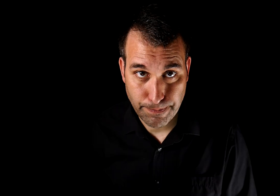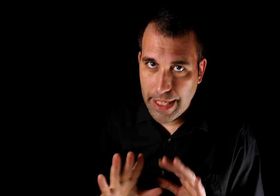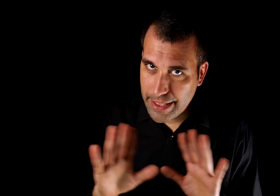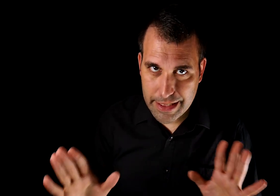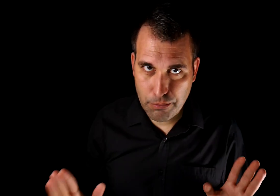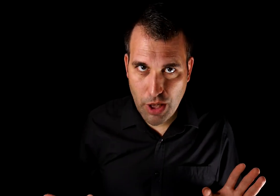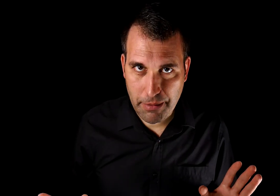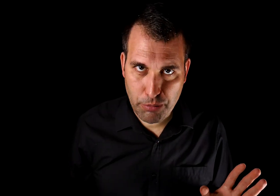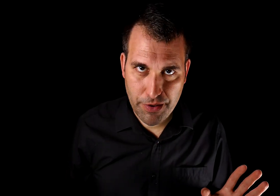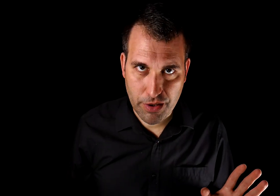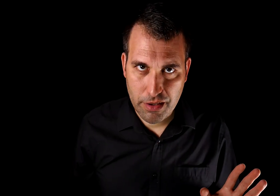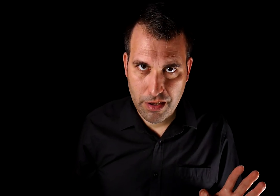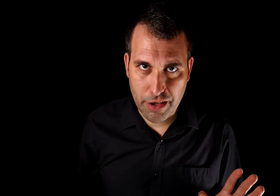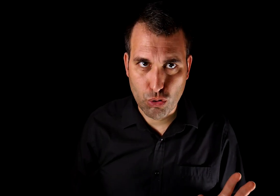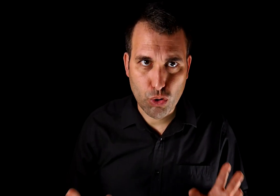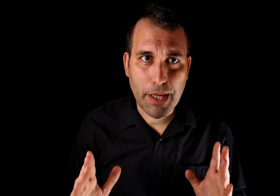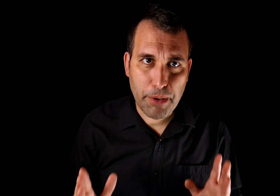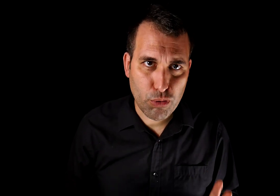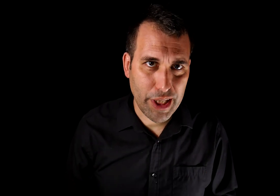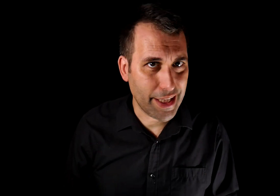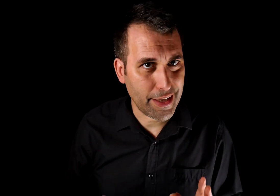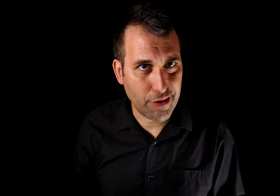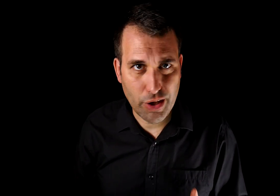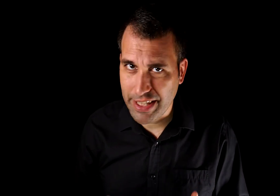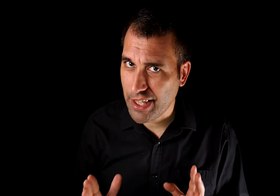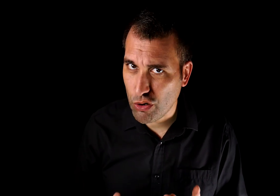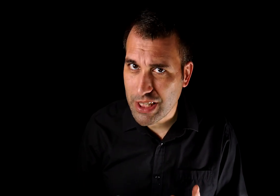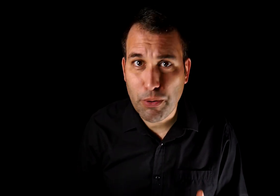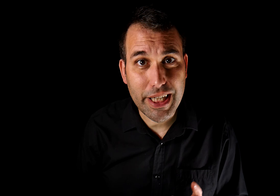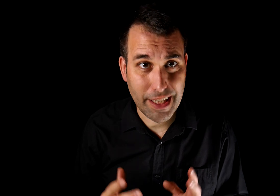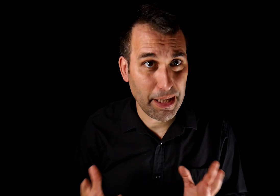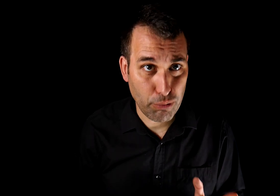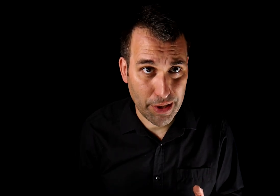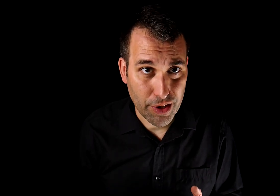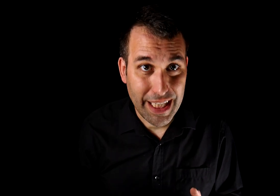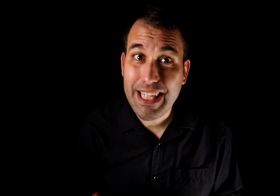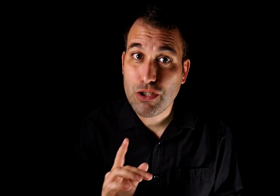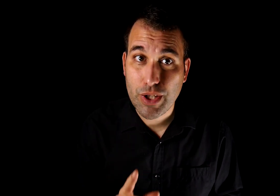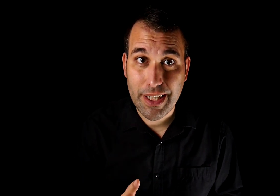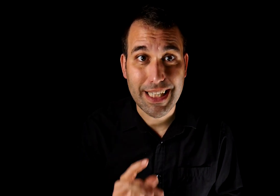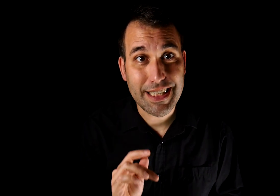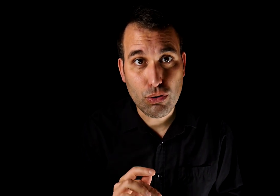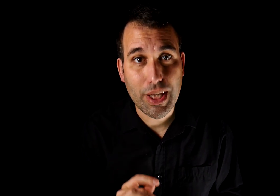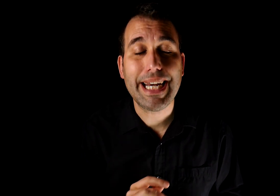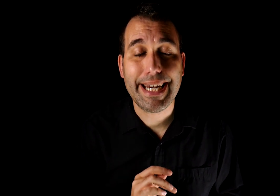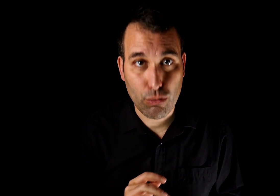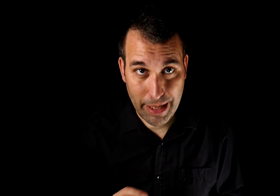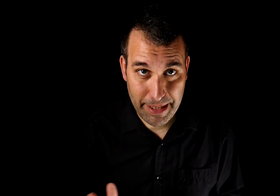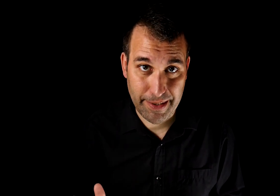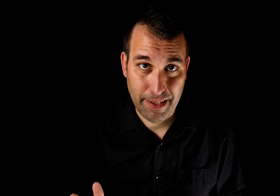Nadie es inmune a la manipulación, ¿eh? Incluso un campeón mundial de detección de banderas rojas podría ser manipulado y le sucedería sin duda regularmente.